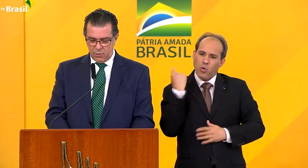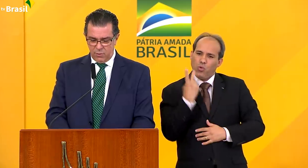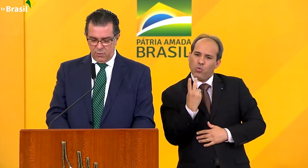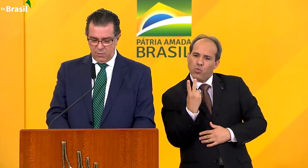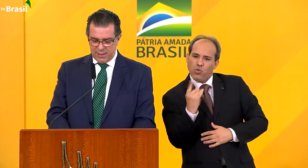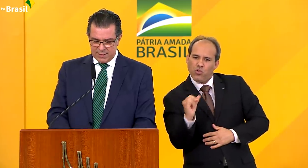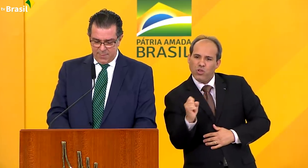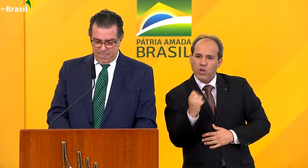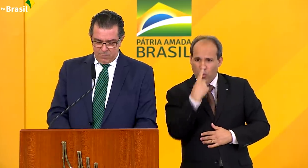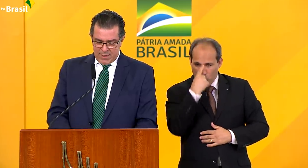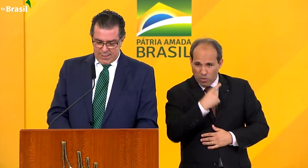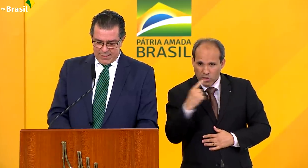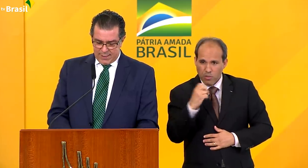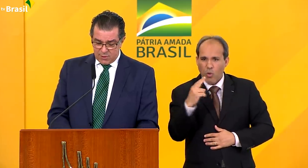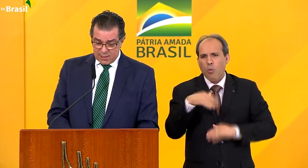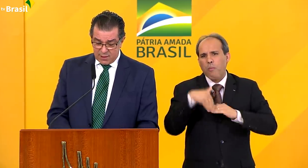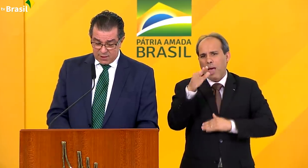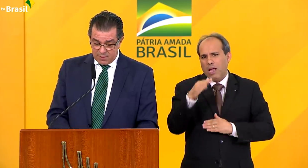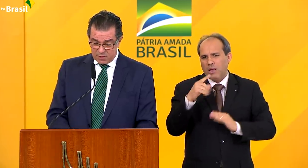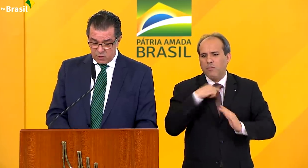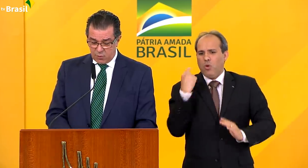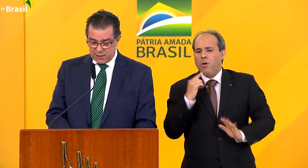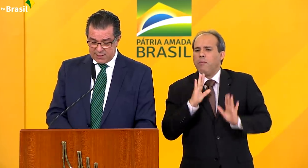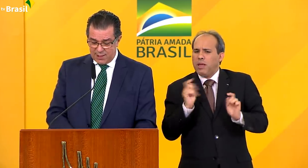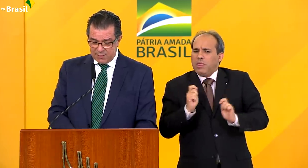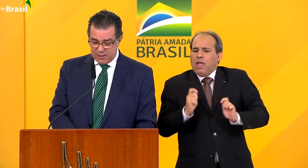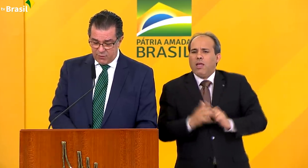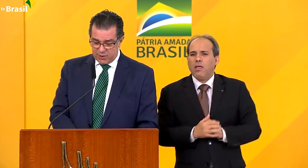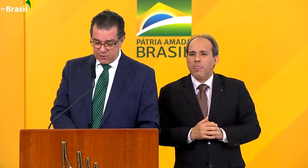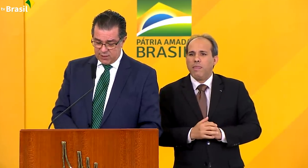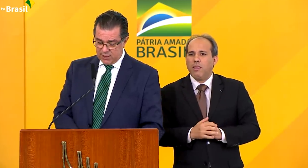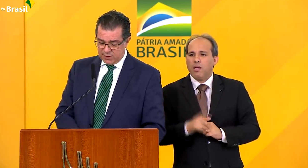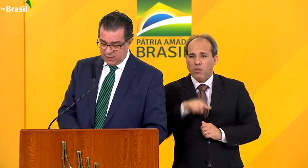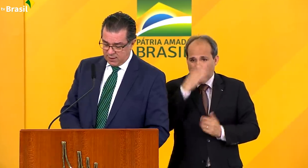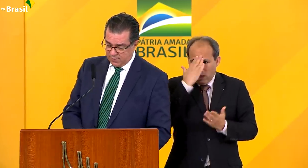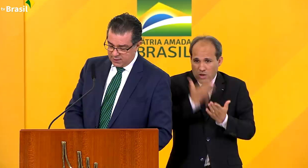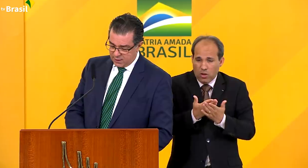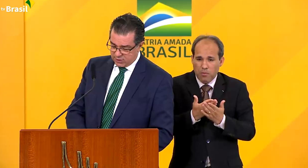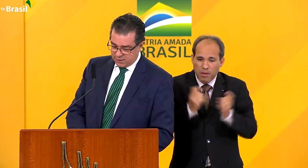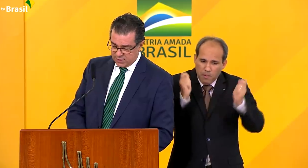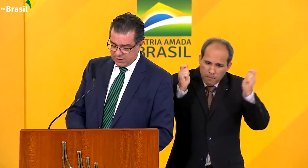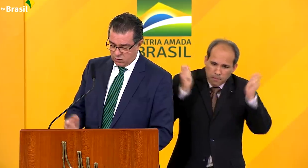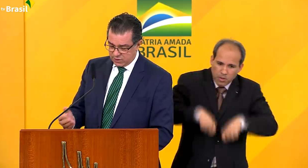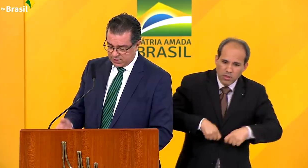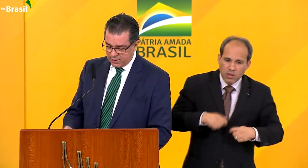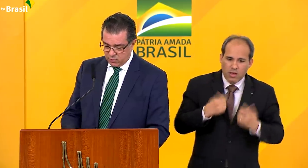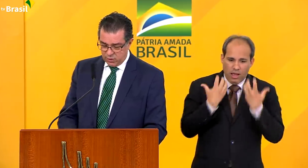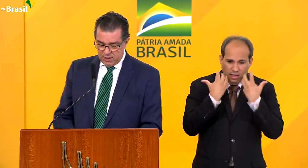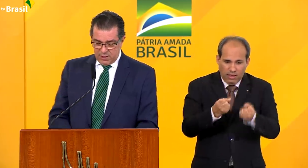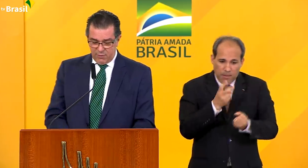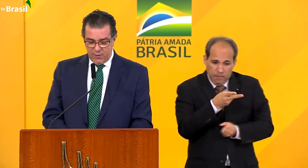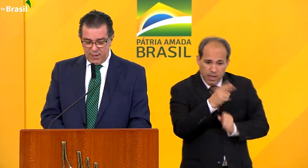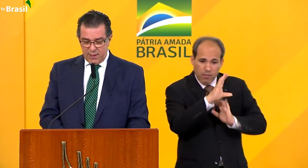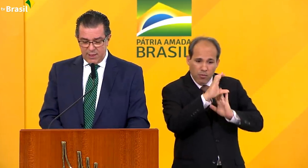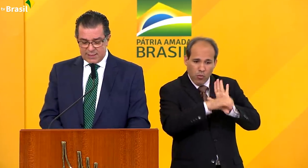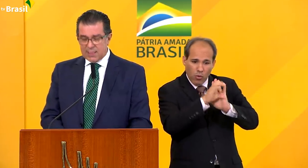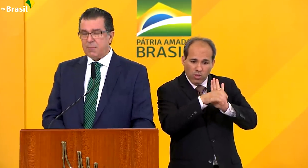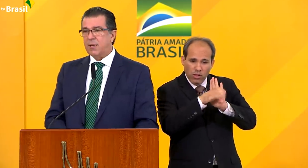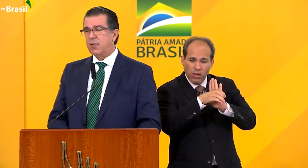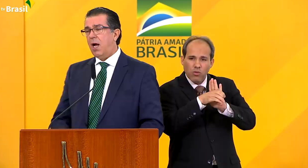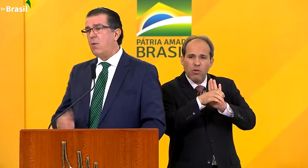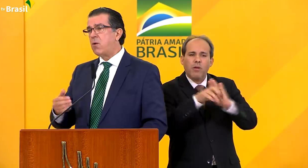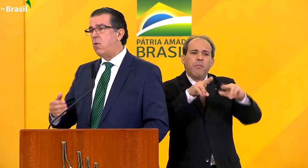ou mais. E nós acreditamos que os potenciais benefícios da adoção desse conceito vem